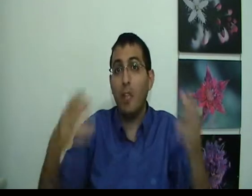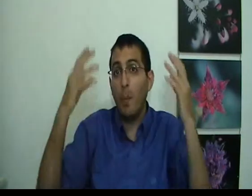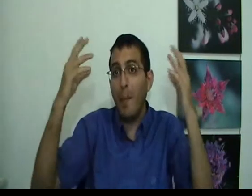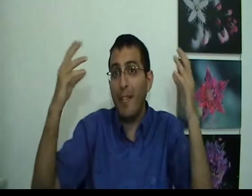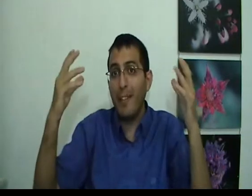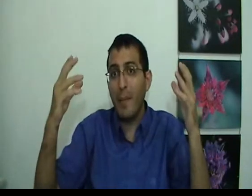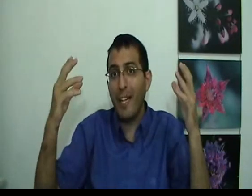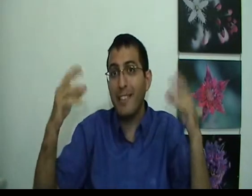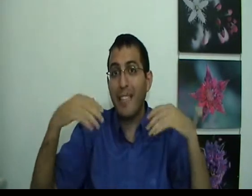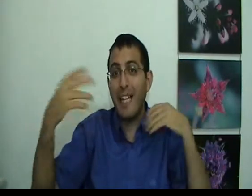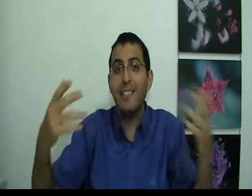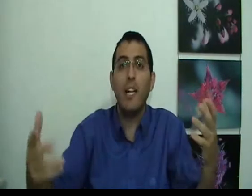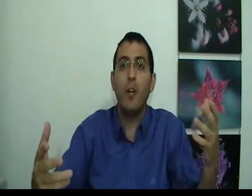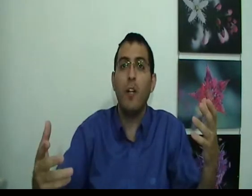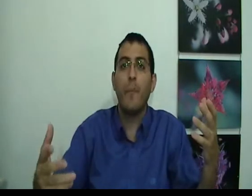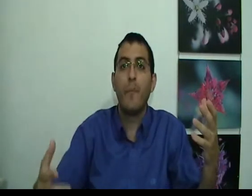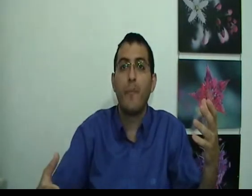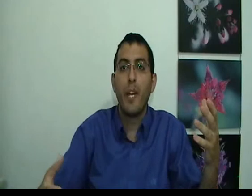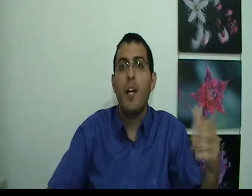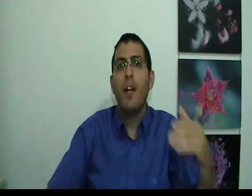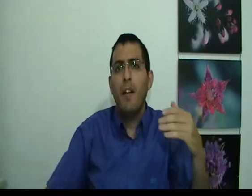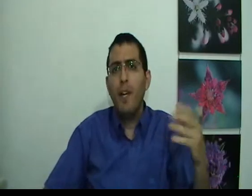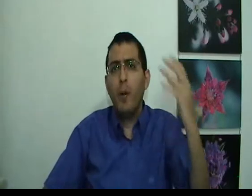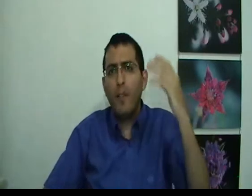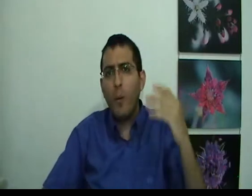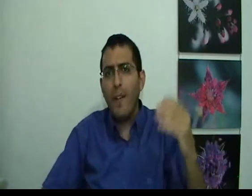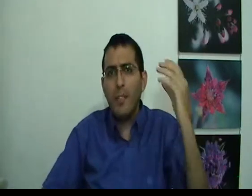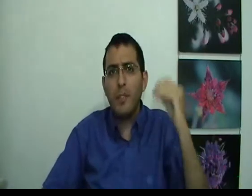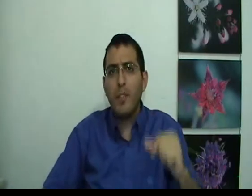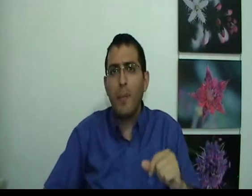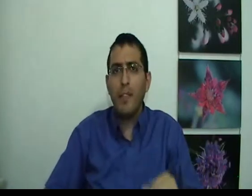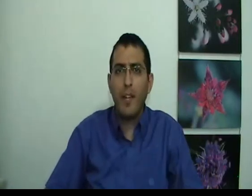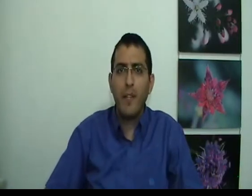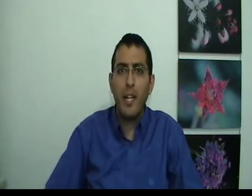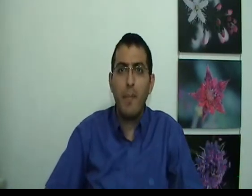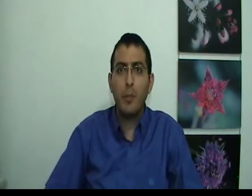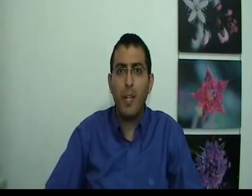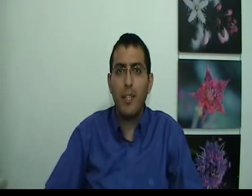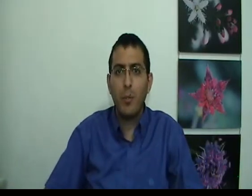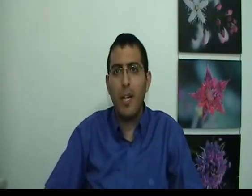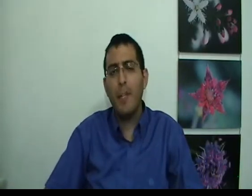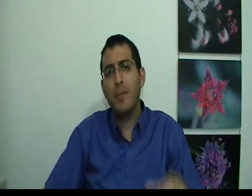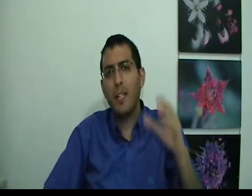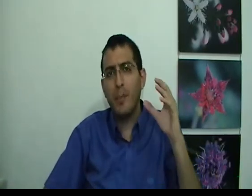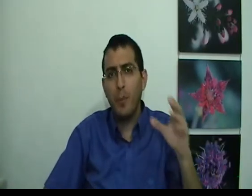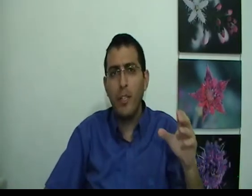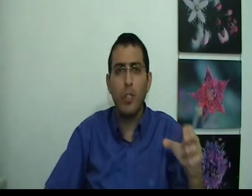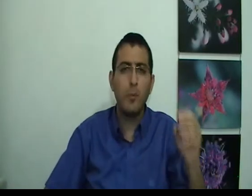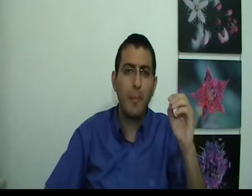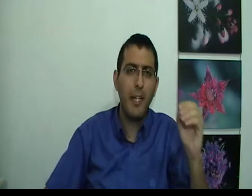לא באמת מלחיץ כי אני זה הכל וכו' וכו' ויש בזאת הרבה דברים ביננים בשורה התחתונה בלאדם צריך לתבונה לשאול עצמו מי אני,